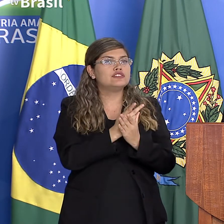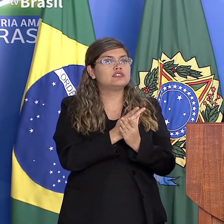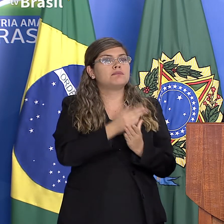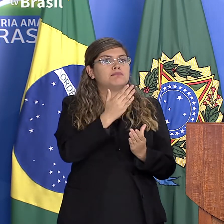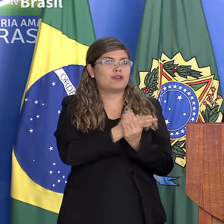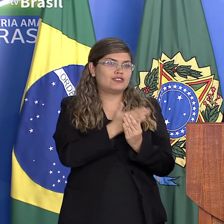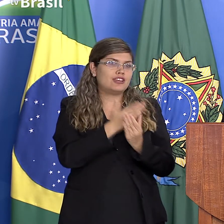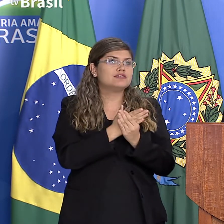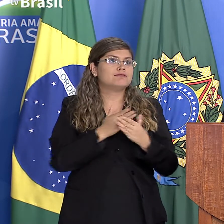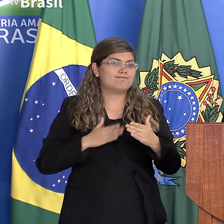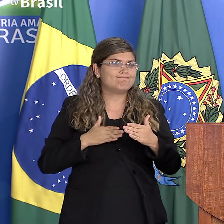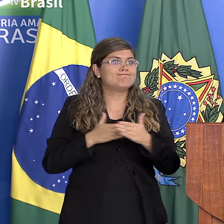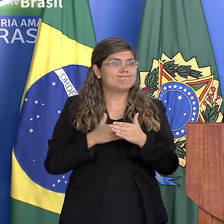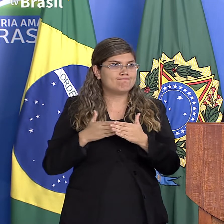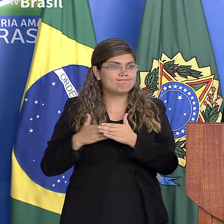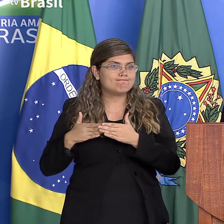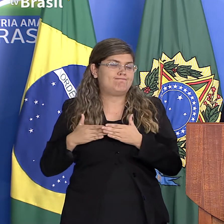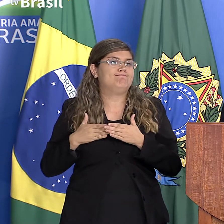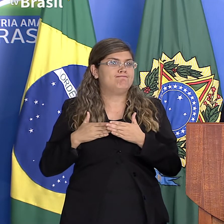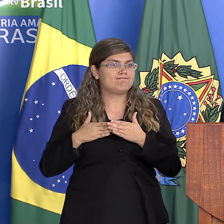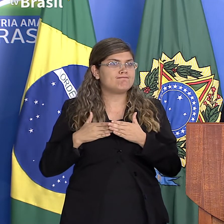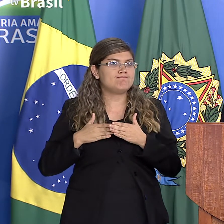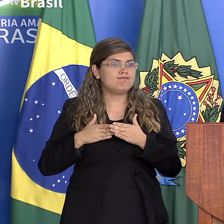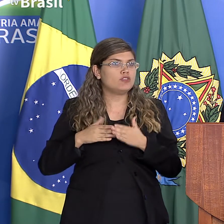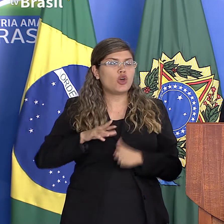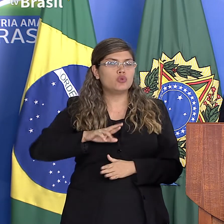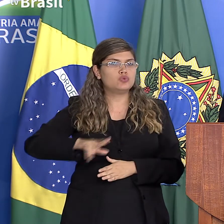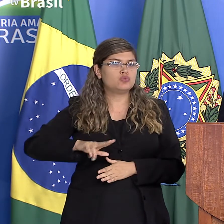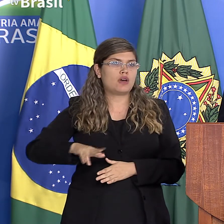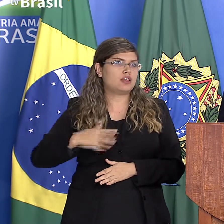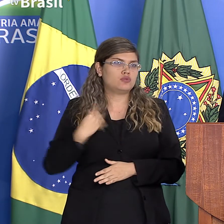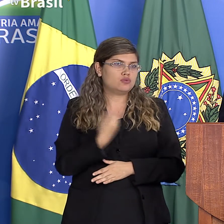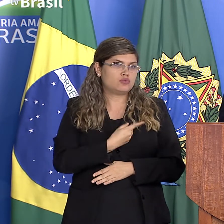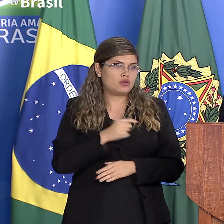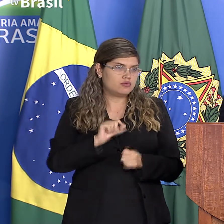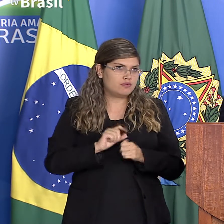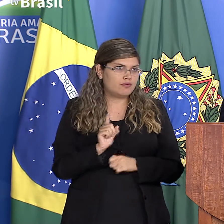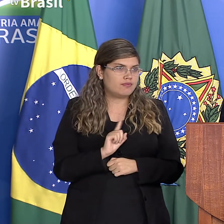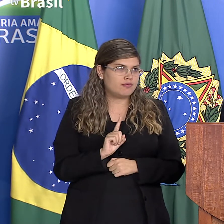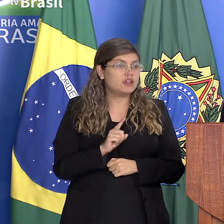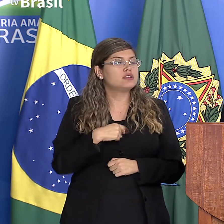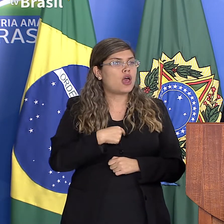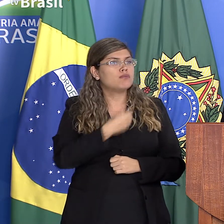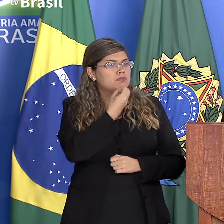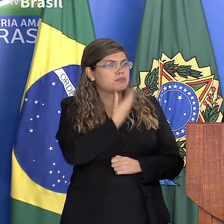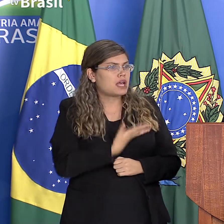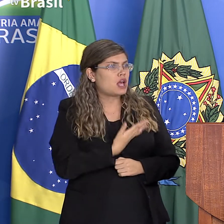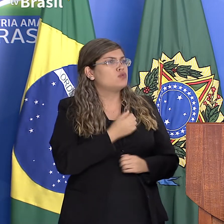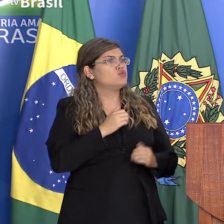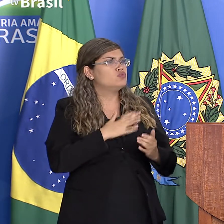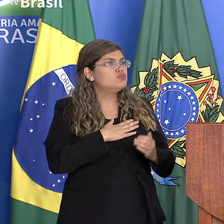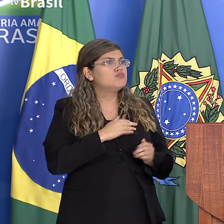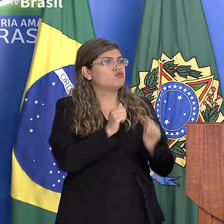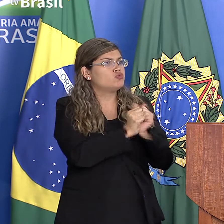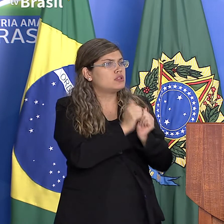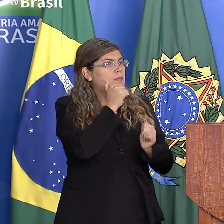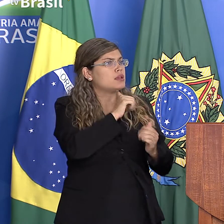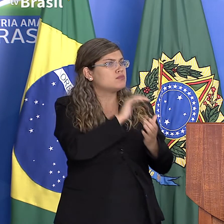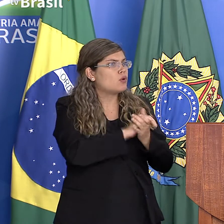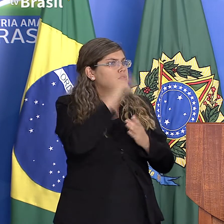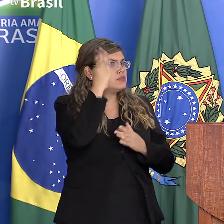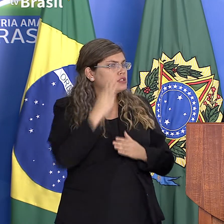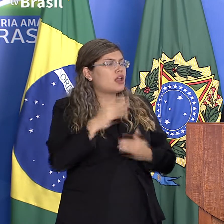não é por mim que fazemos isso me dou muito bem com a minha esposa graças a Deus digo mais